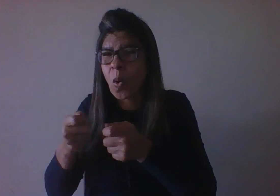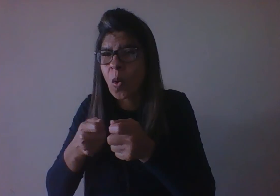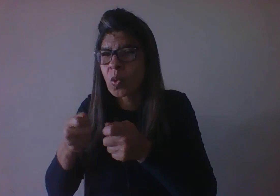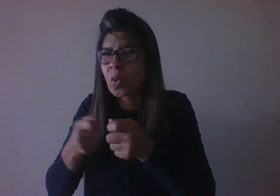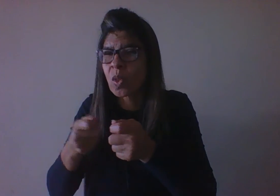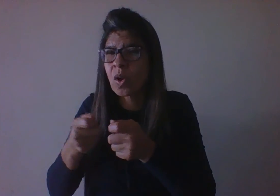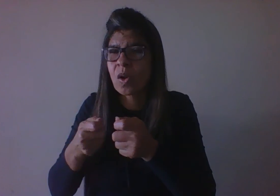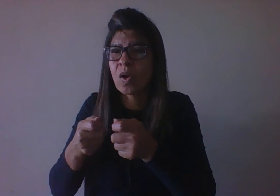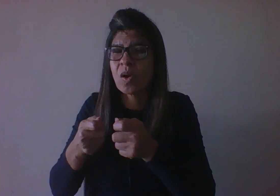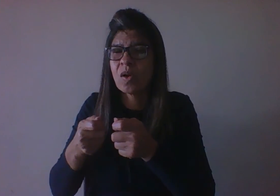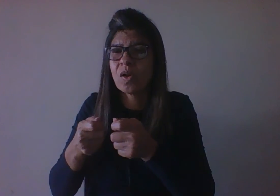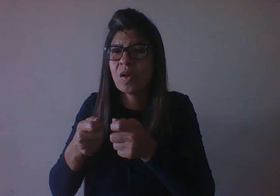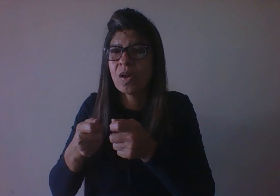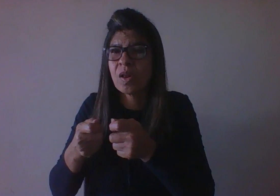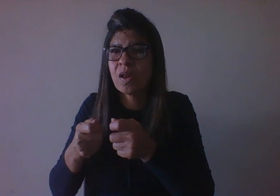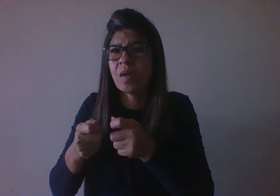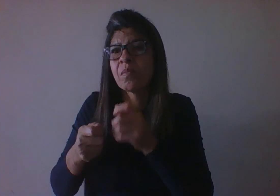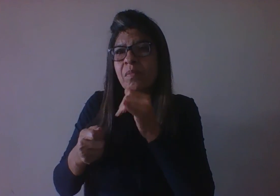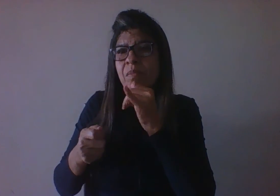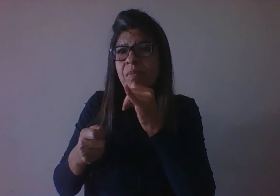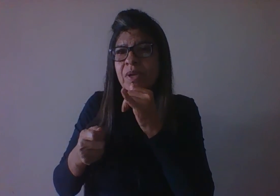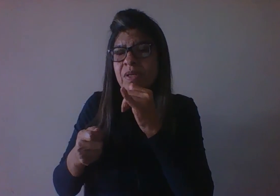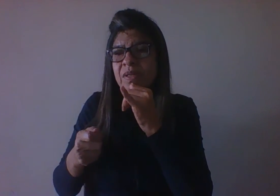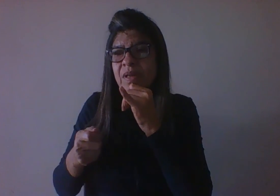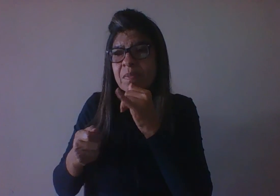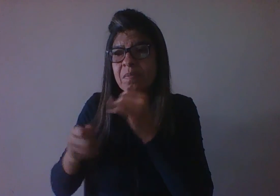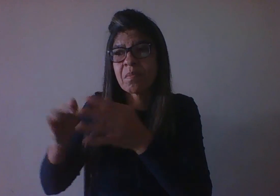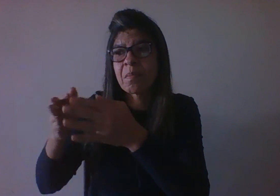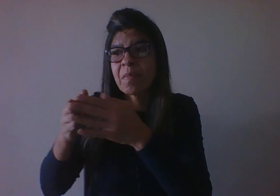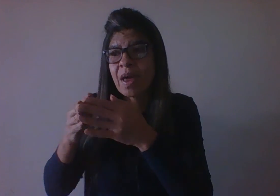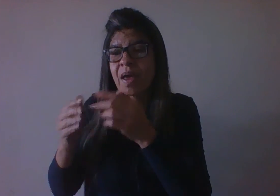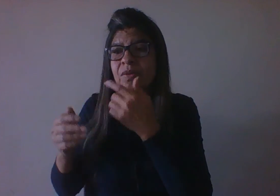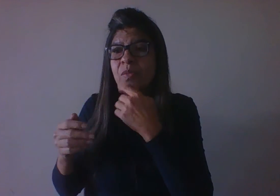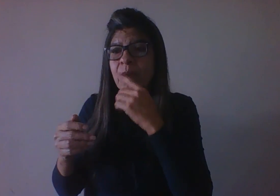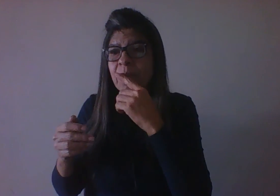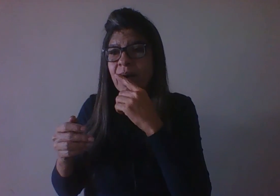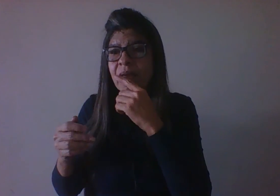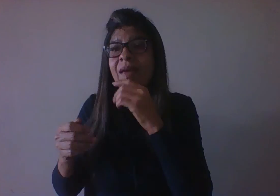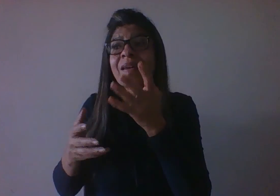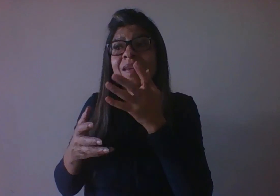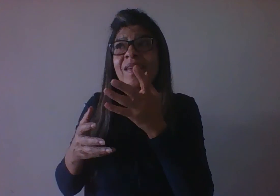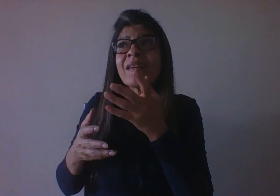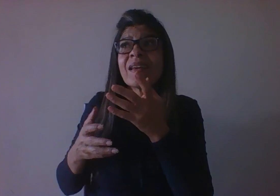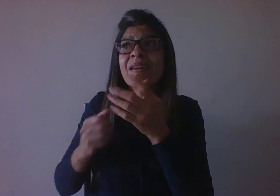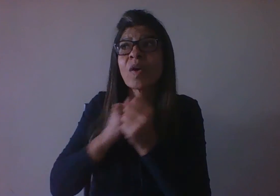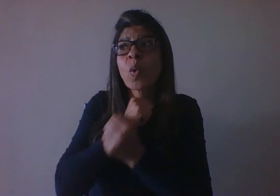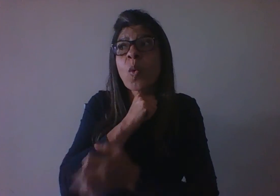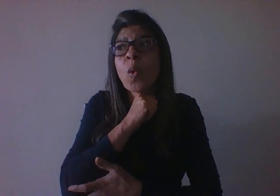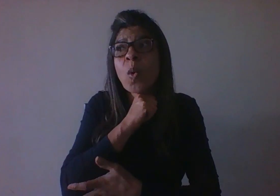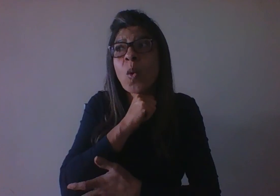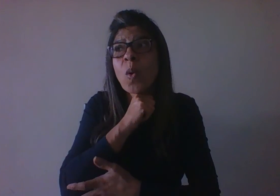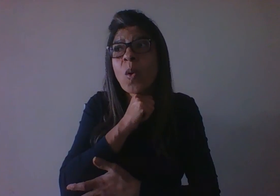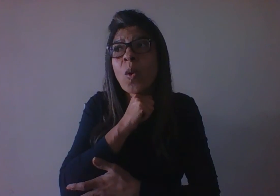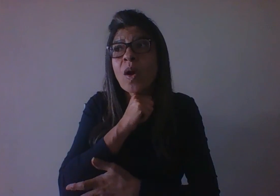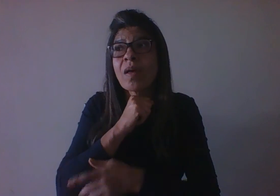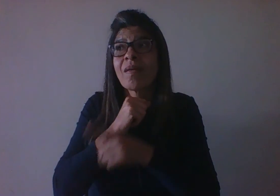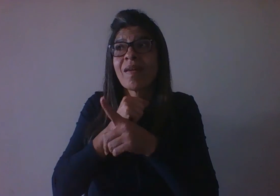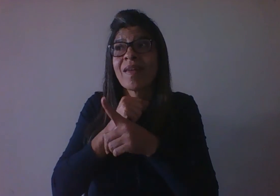começa a, por exemplo, pedir pra fazer cocô e não fazer cocô na calça, e isso lhe promove um grande prazer e uma maneira de